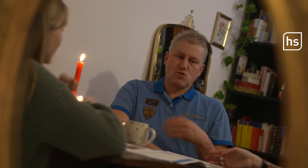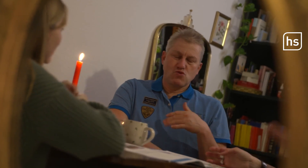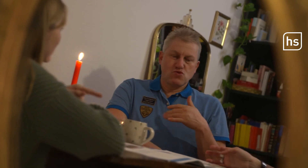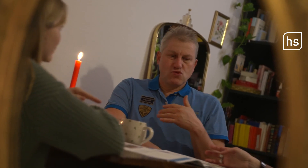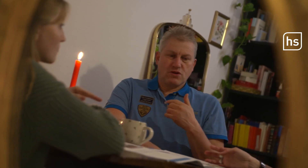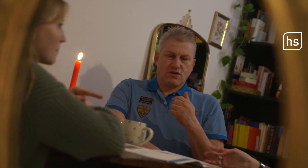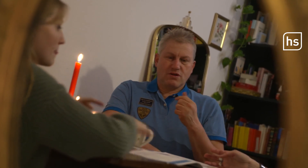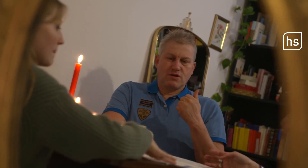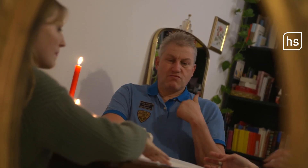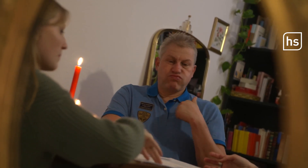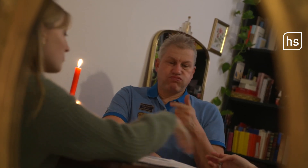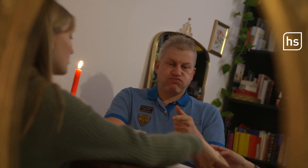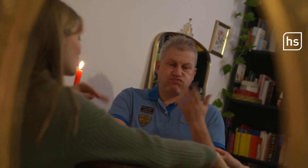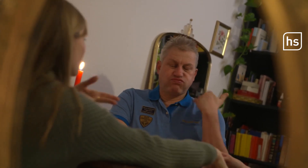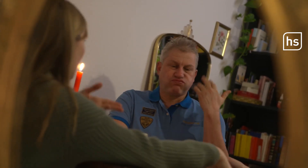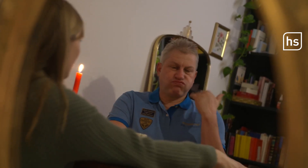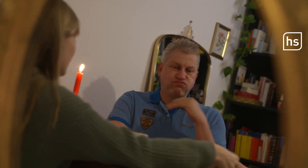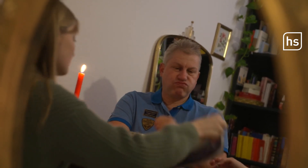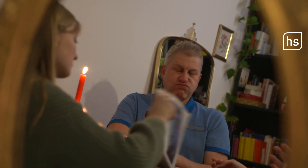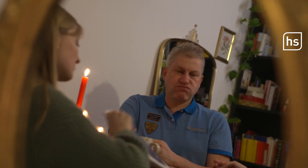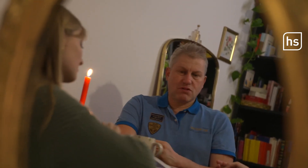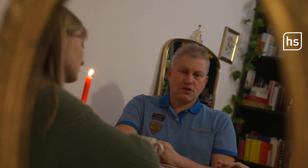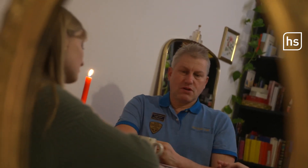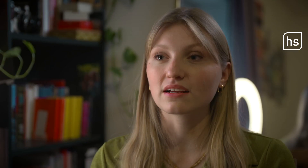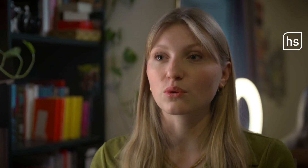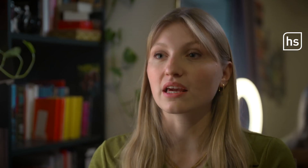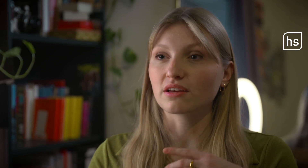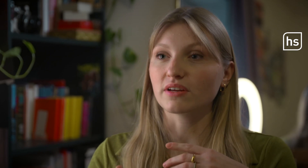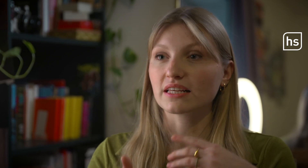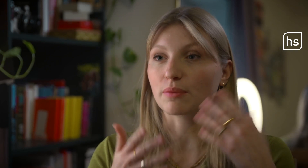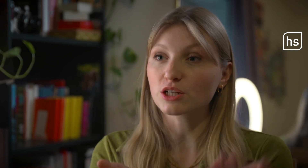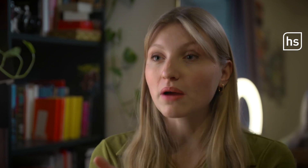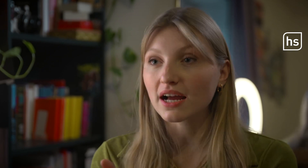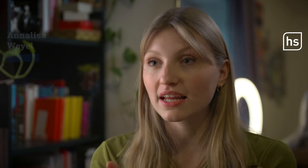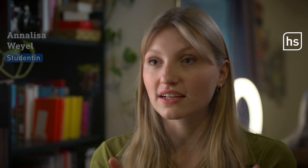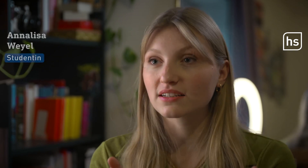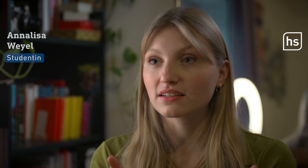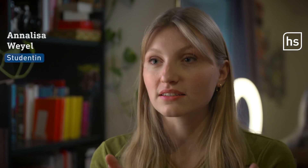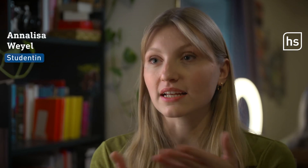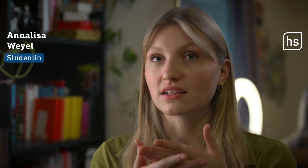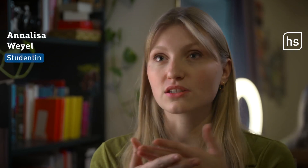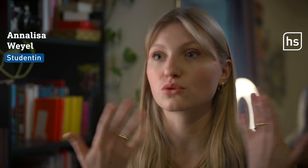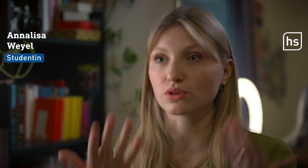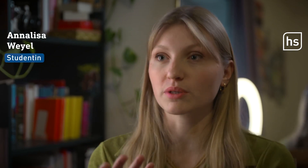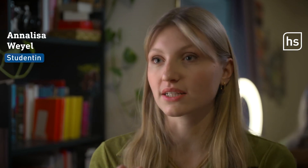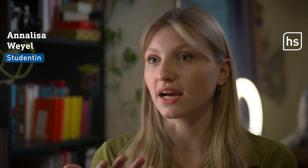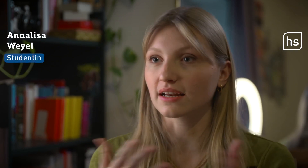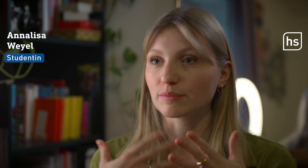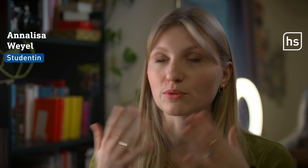damit, dass... Dass ganz viele dann denken, okay, wenn ich Gebärdensprache lerne, dann ist es so damit getan, dann habe ich so